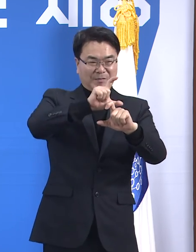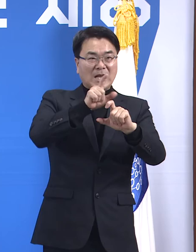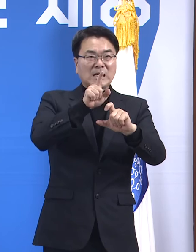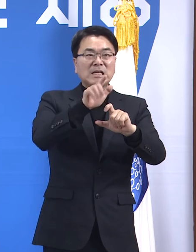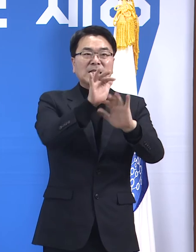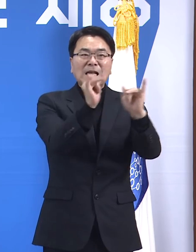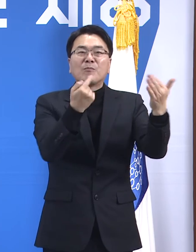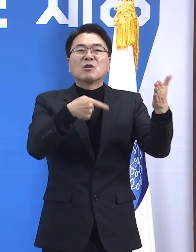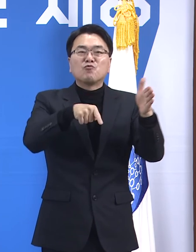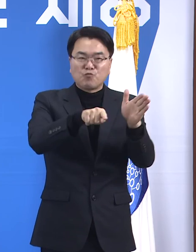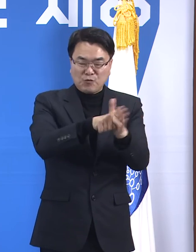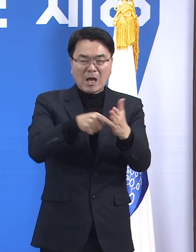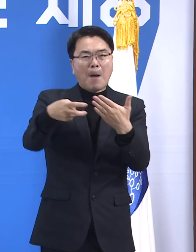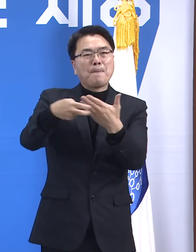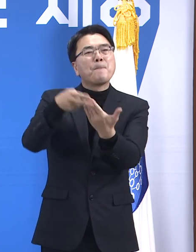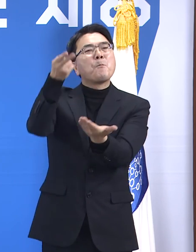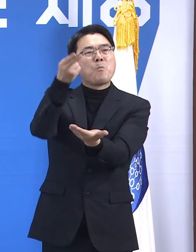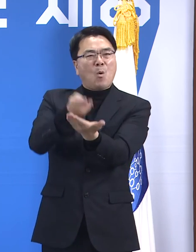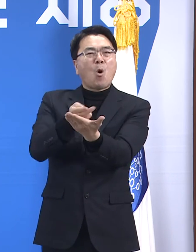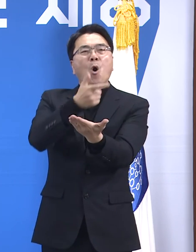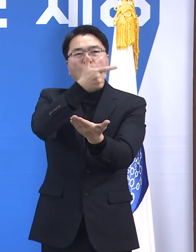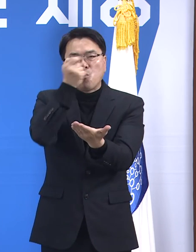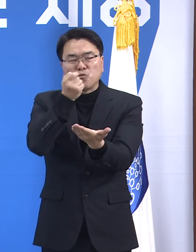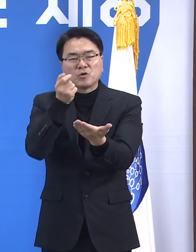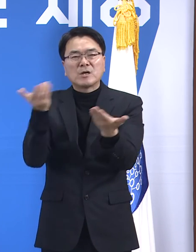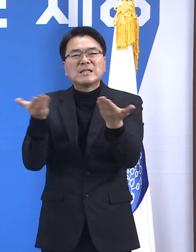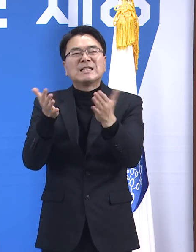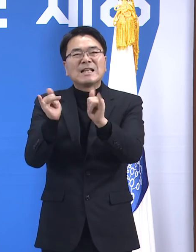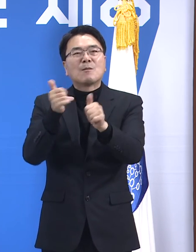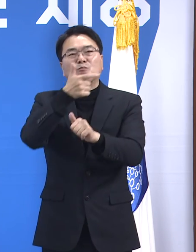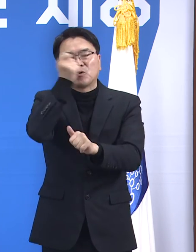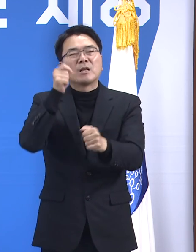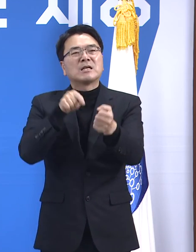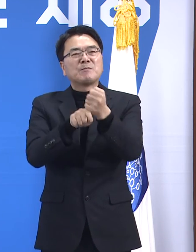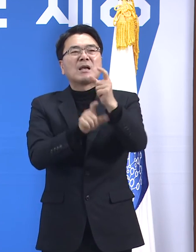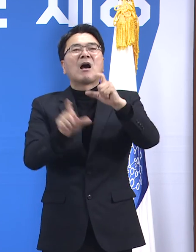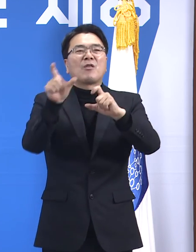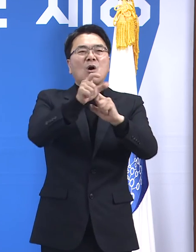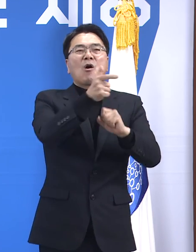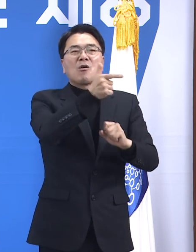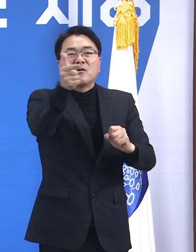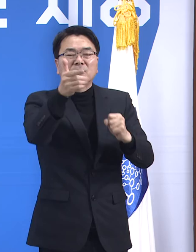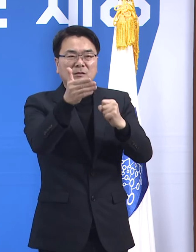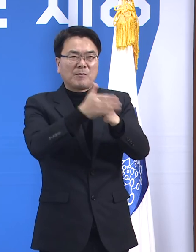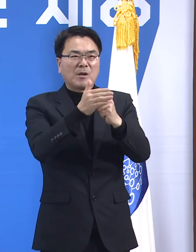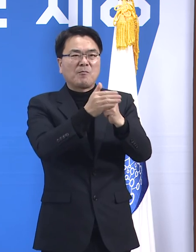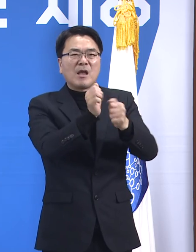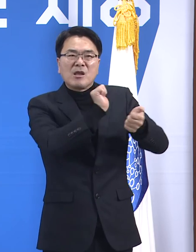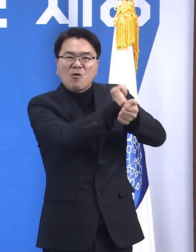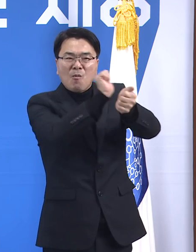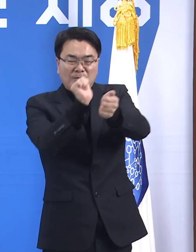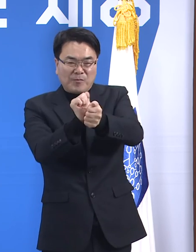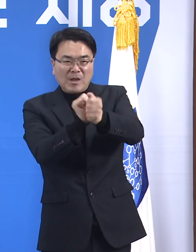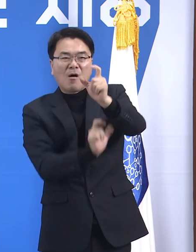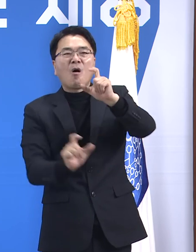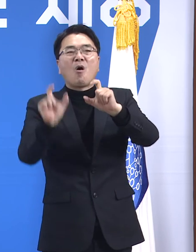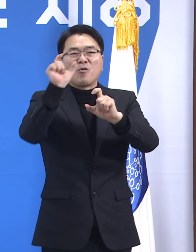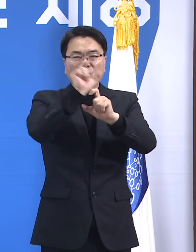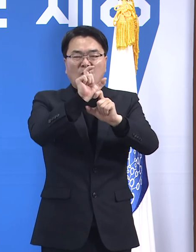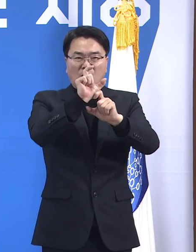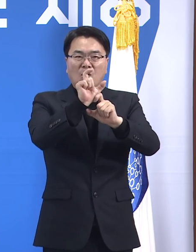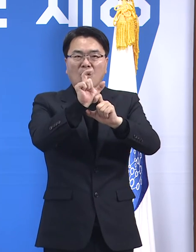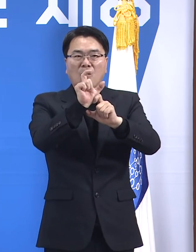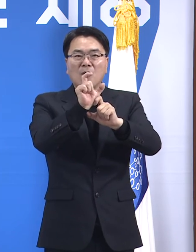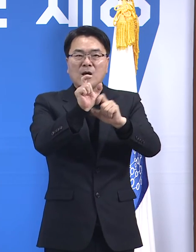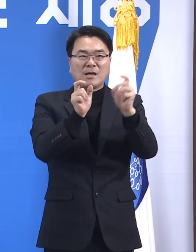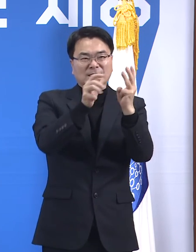수 있는 치료자원이 모자라서 2차, 3차 감염이 늘어나는 단초가 되기도 했고 그 과정에서